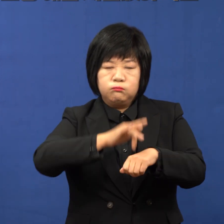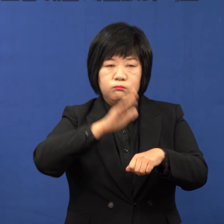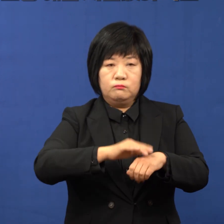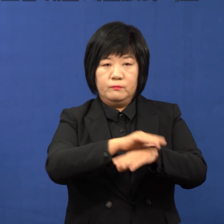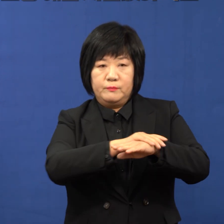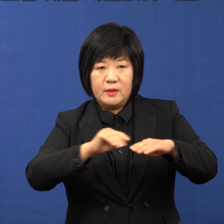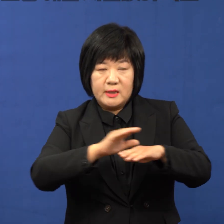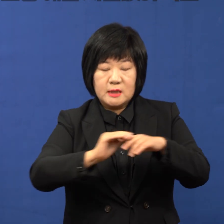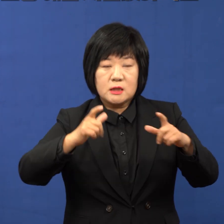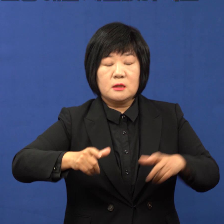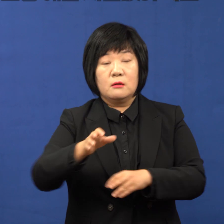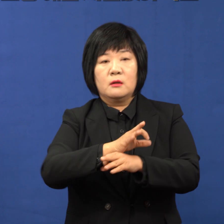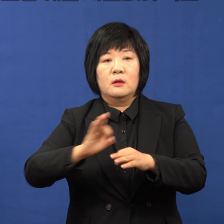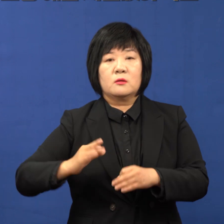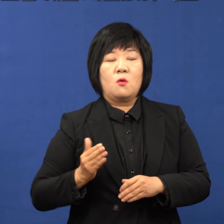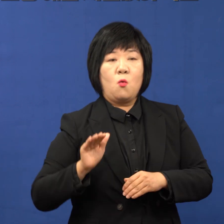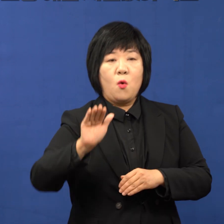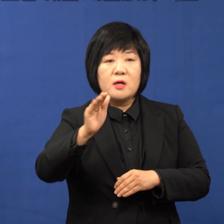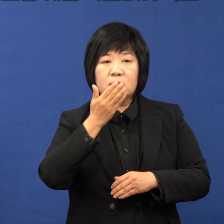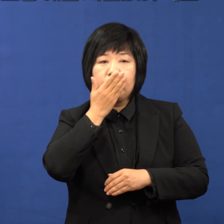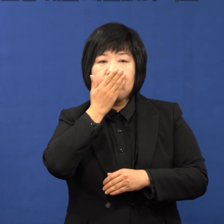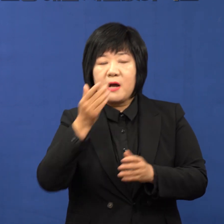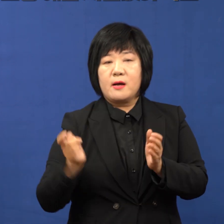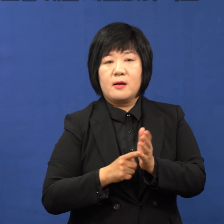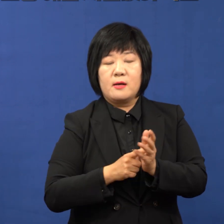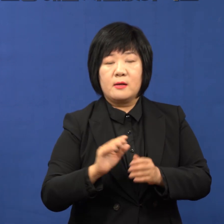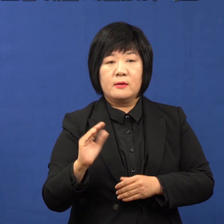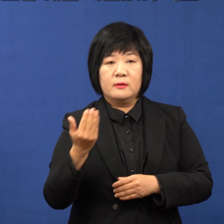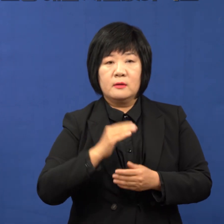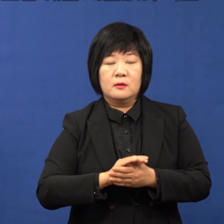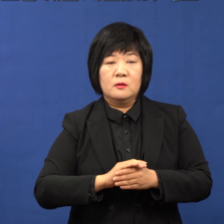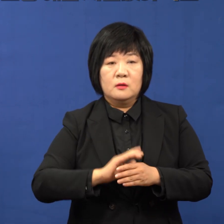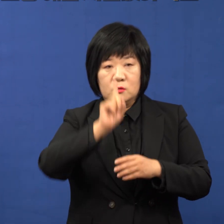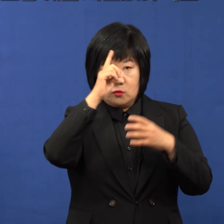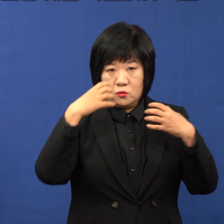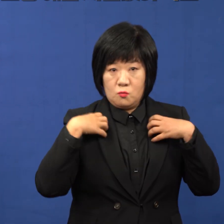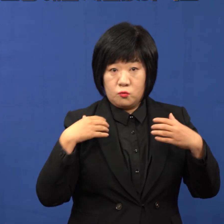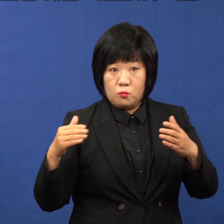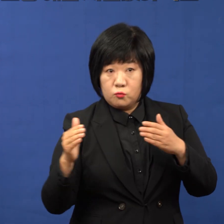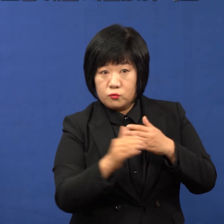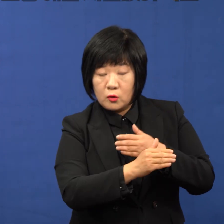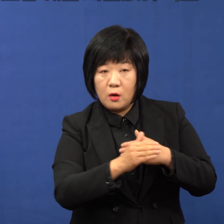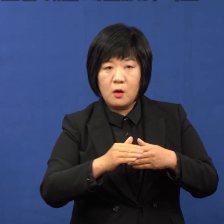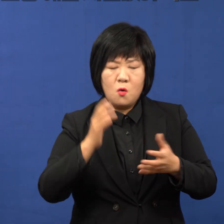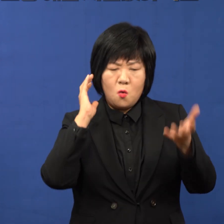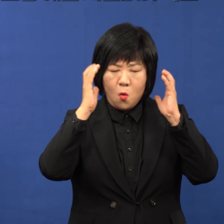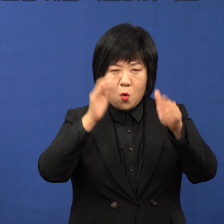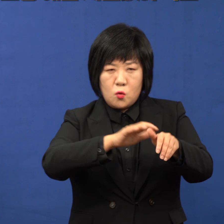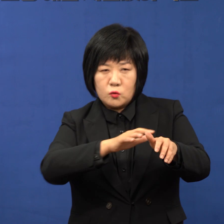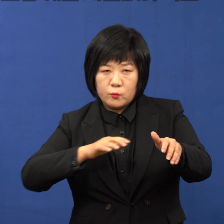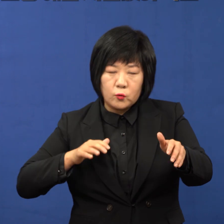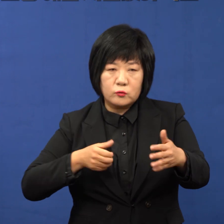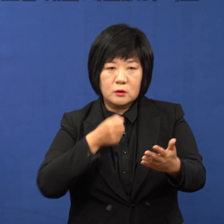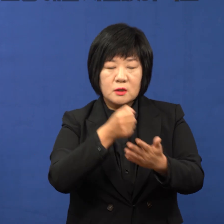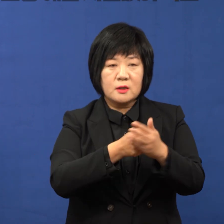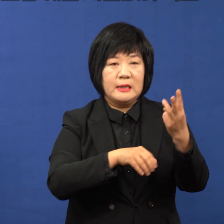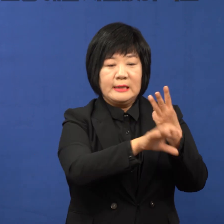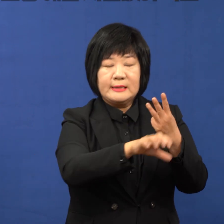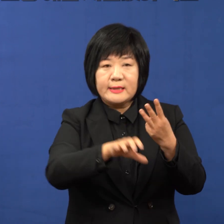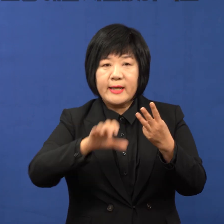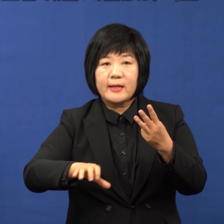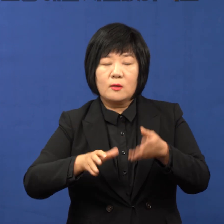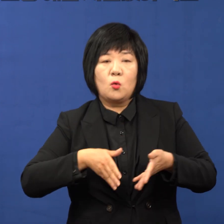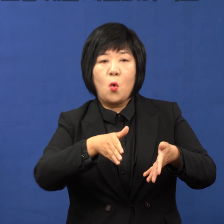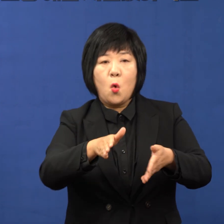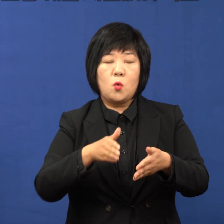지역경제 활성화를 촉진할 수 있게 되었습니다. 국토교통부로부터 혼잡도로 지정을 받아낸 3개의 도로건설